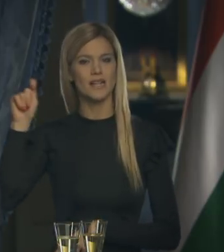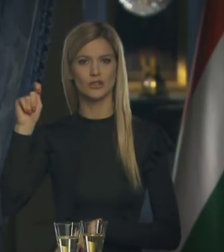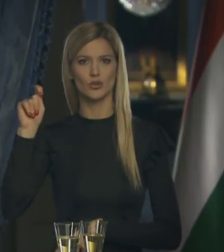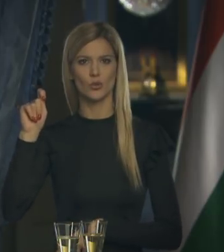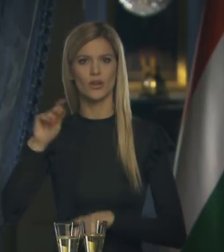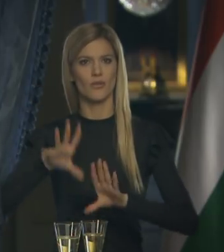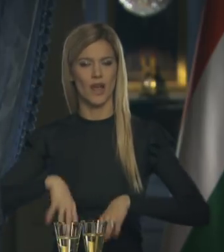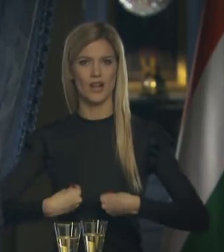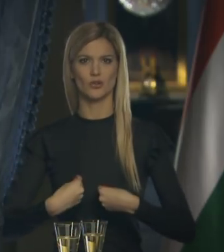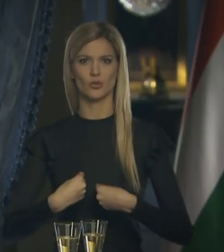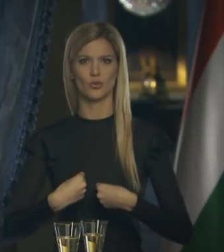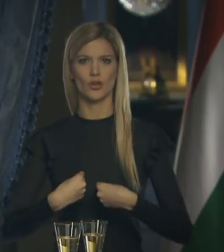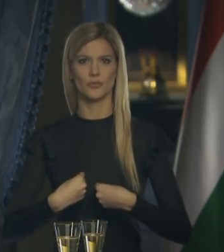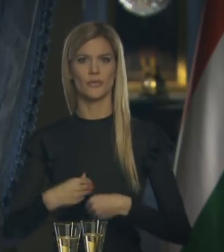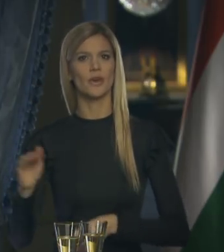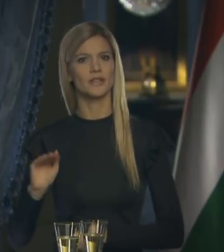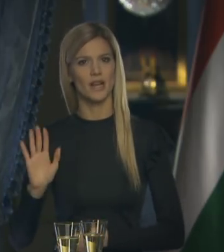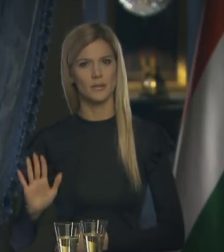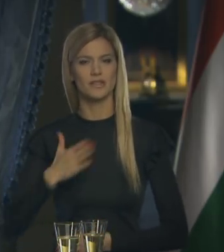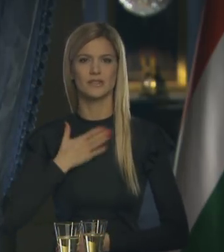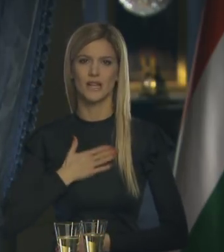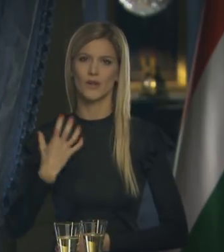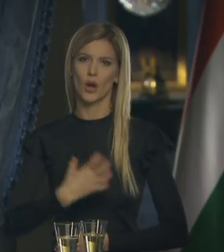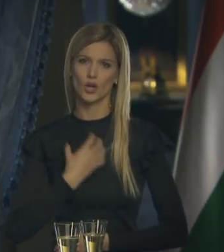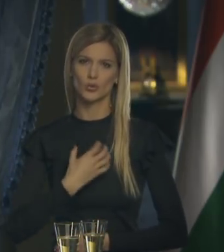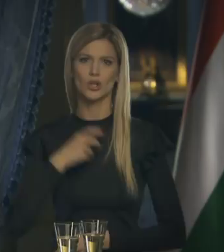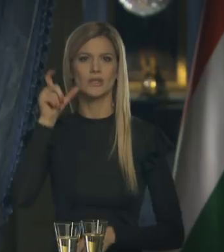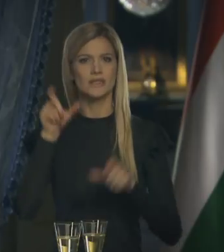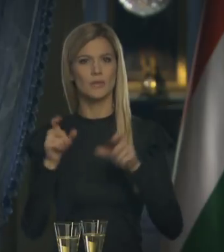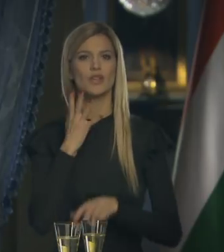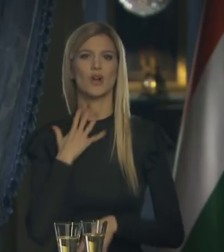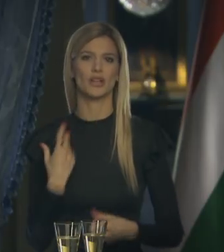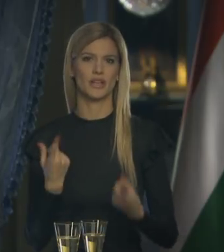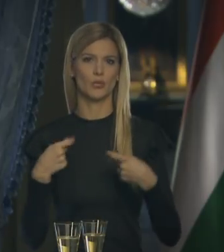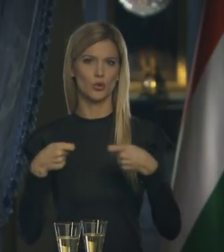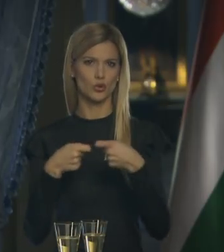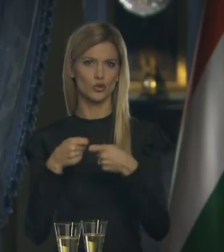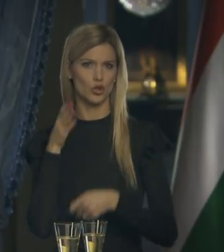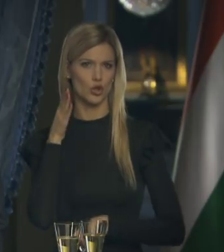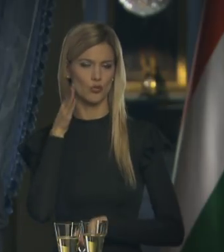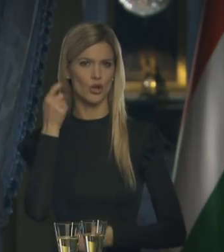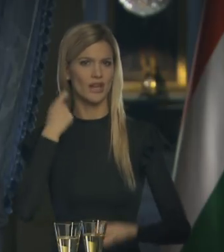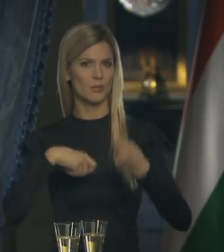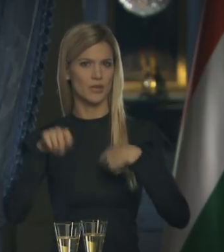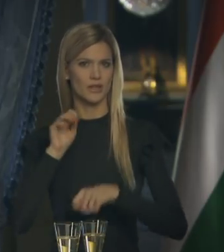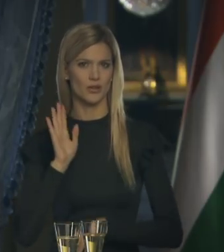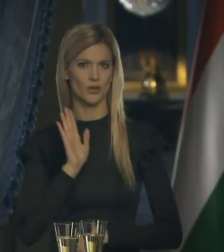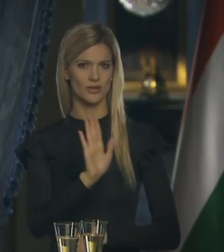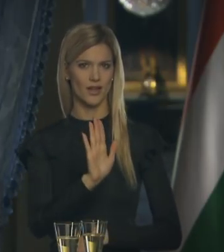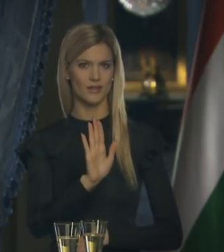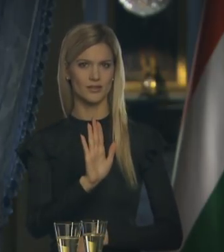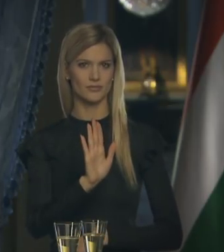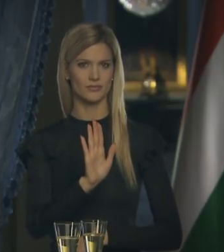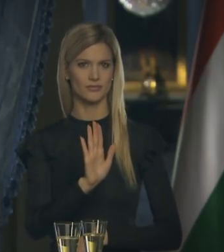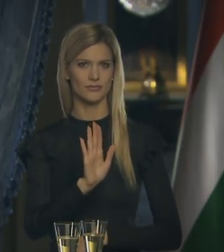vállalóknak, a gyermekeikért szeretvaggódóknak, a személyes vágyaikból közös jövendőt építőknek.